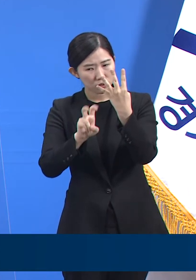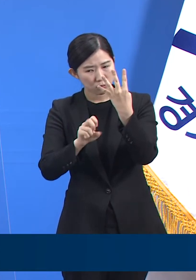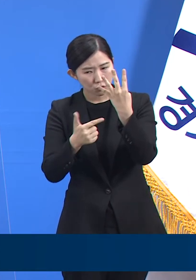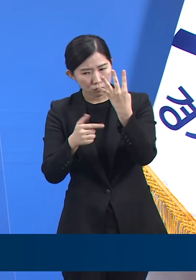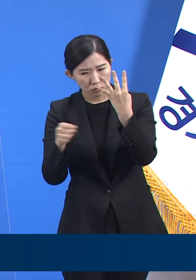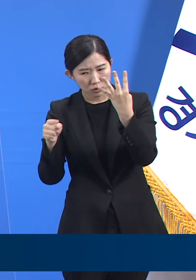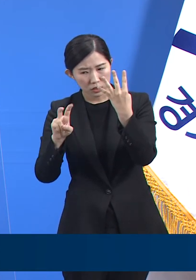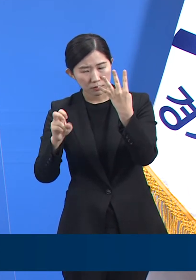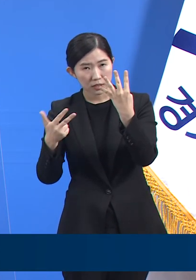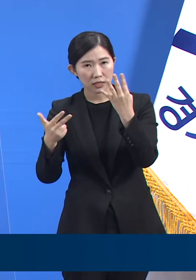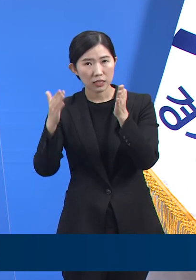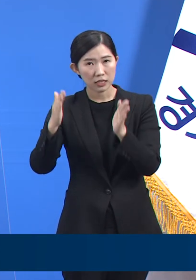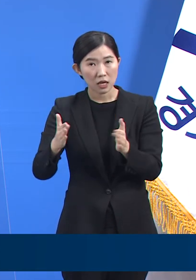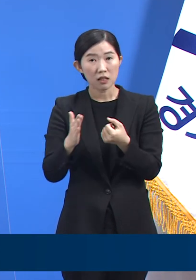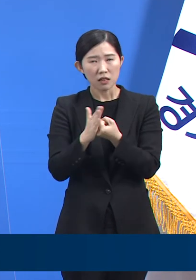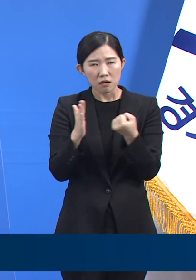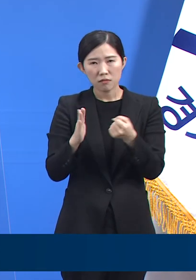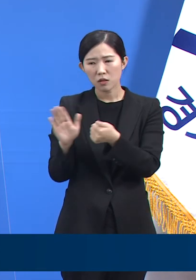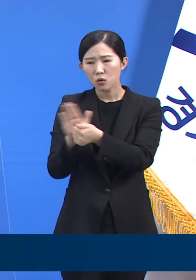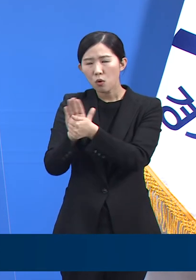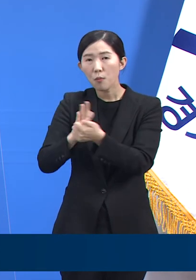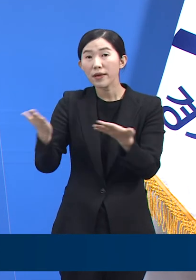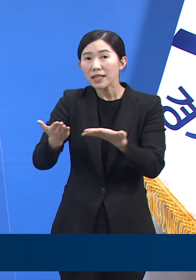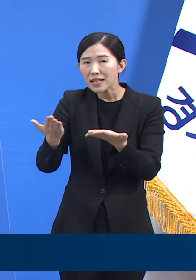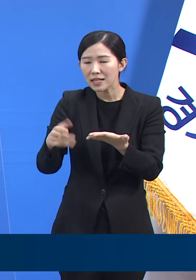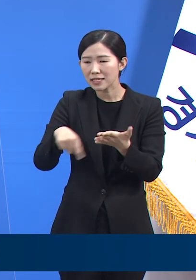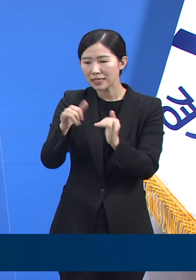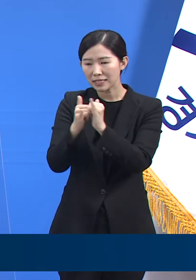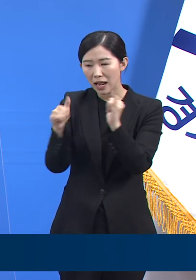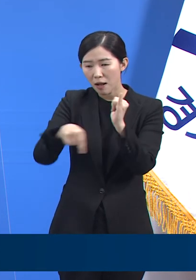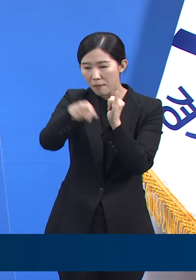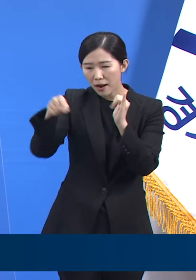돌봄 대상 가정까지 조사 범위를 확대하게 된 것입니다.